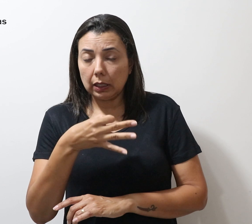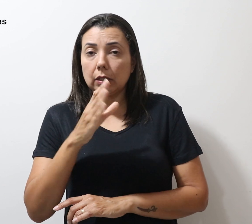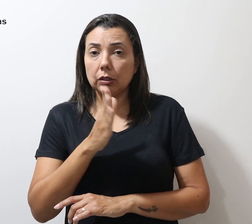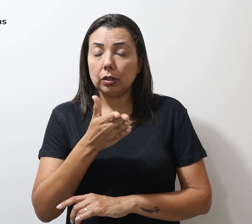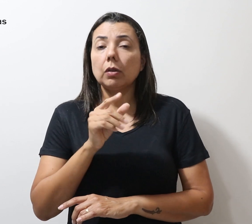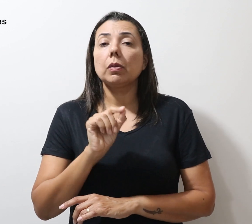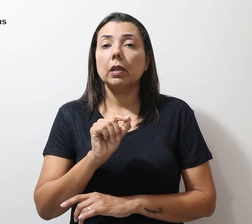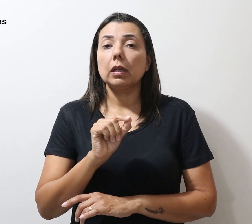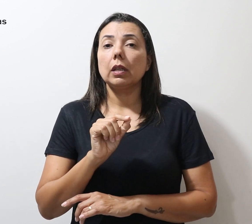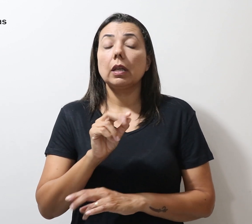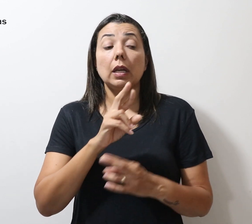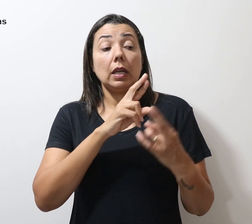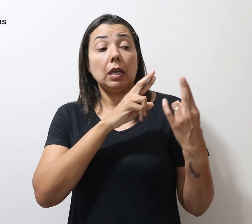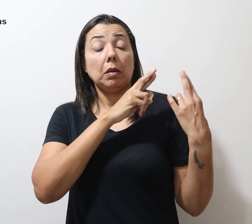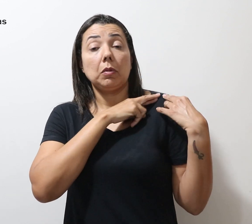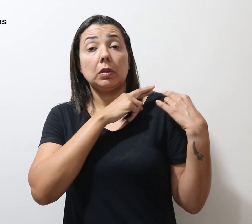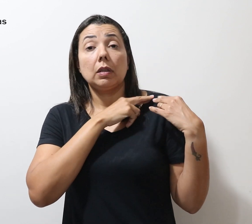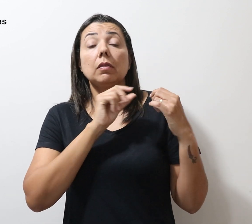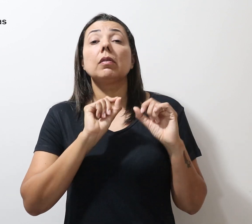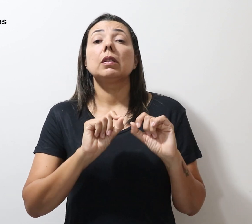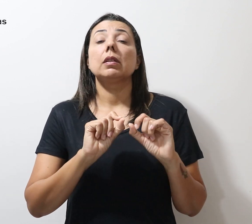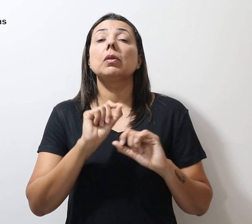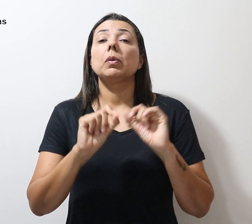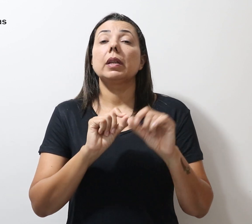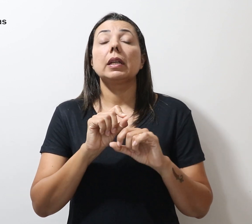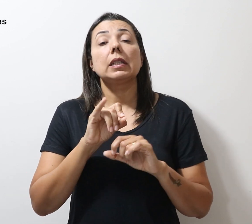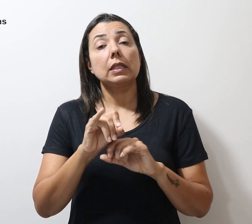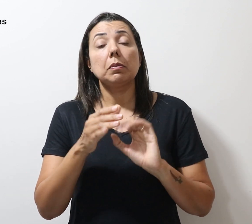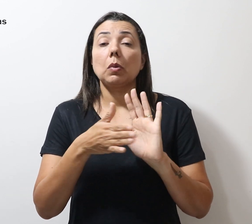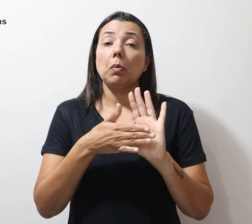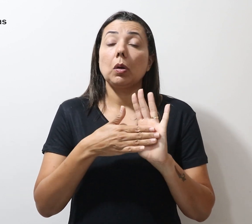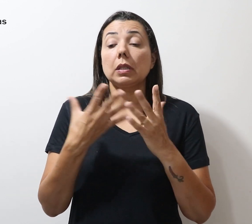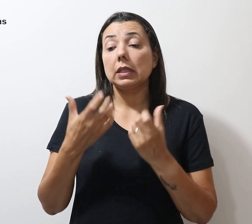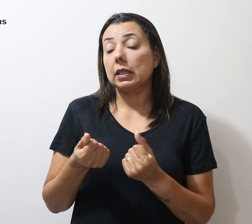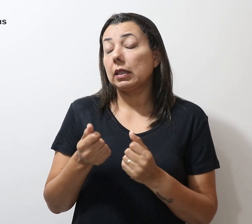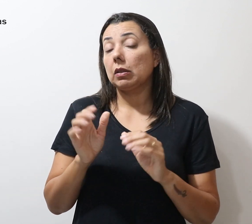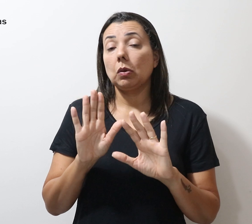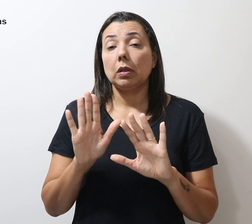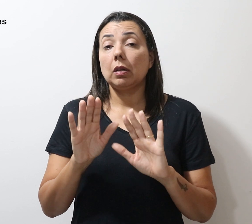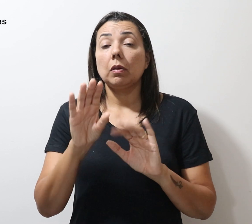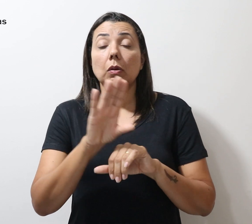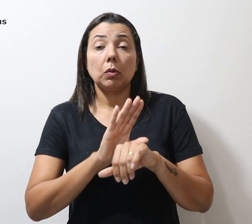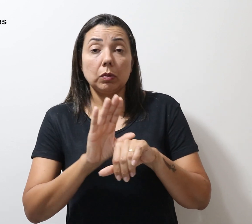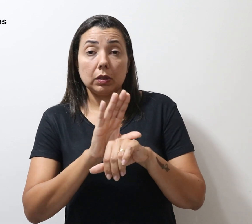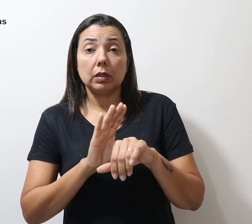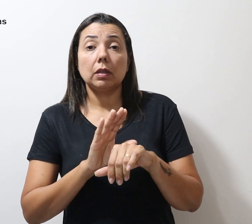é o responsável por promulgar ou não propostas de emenda à Constituição, é o Congresso